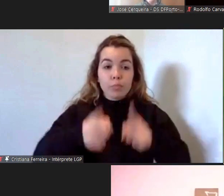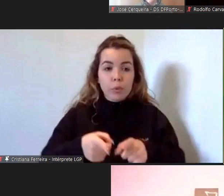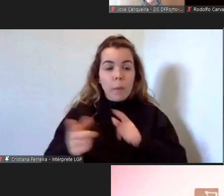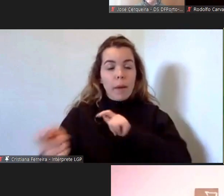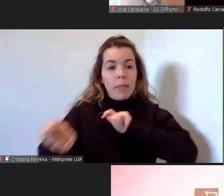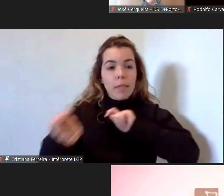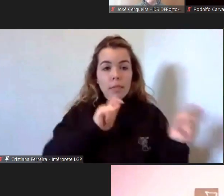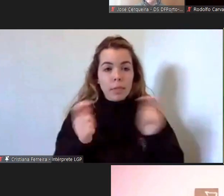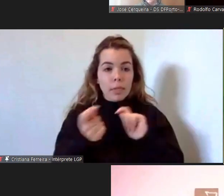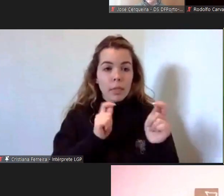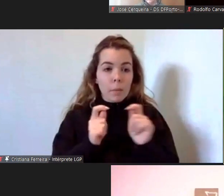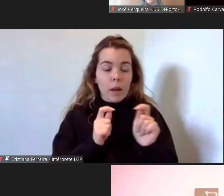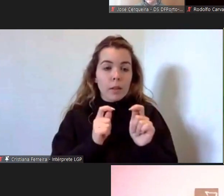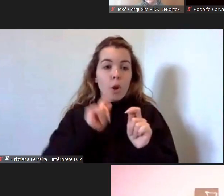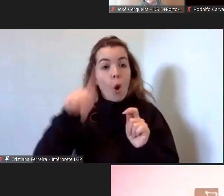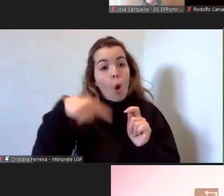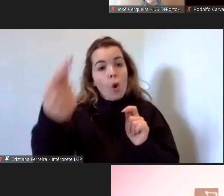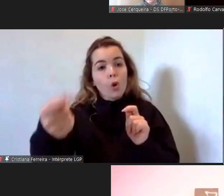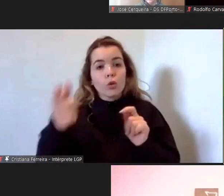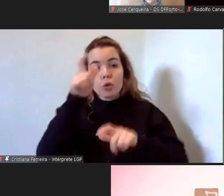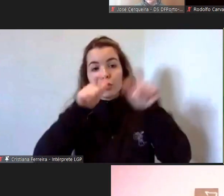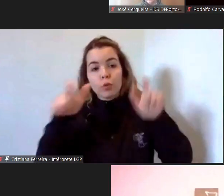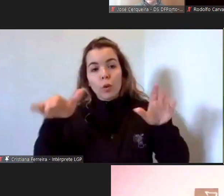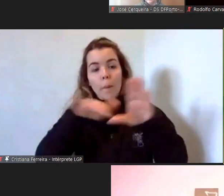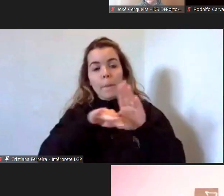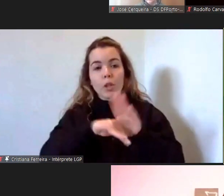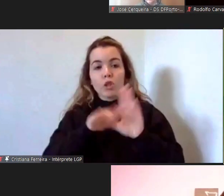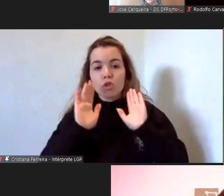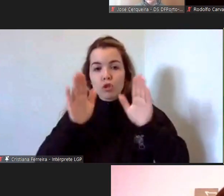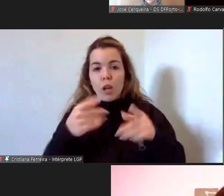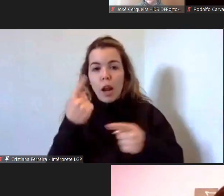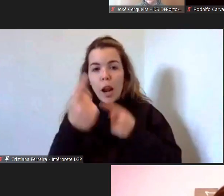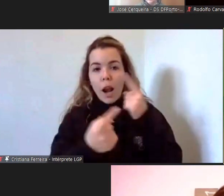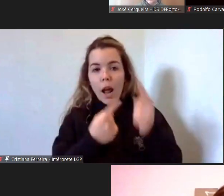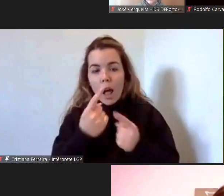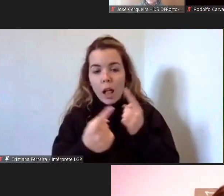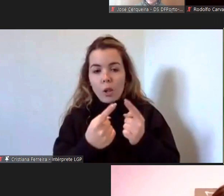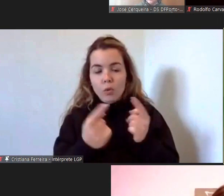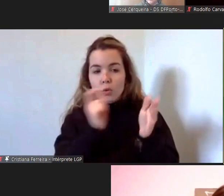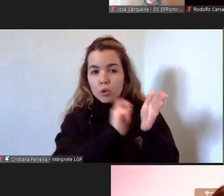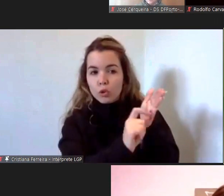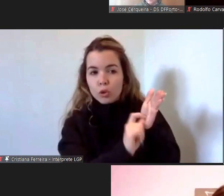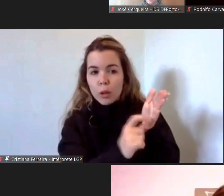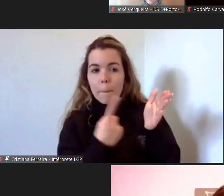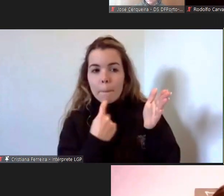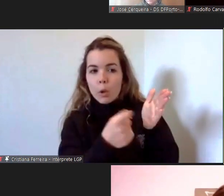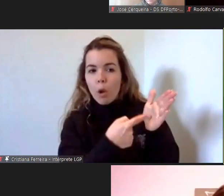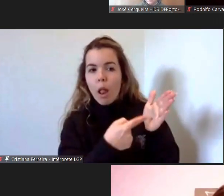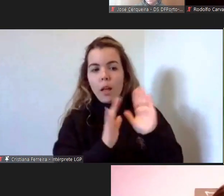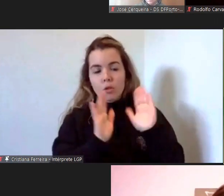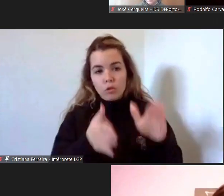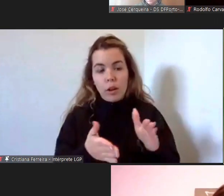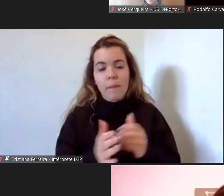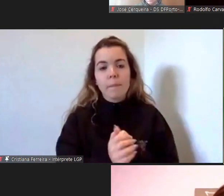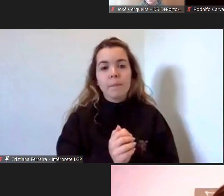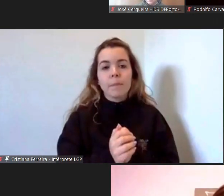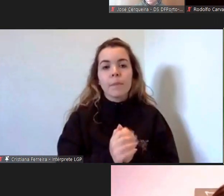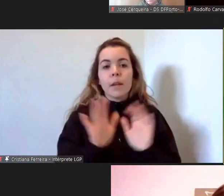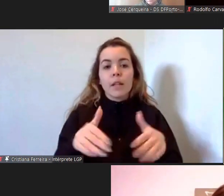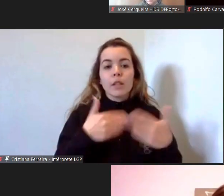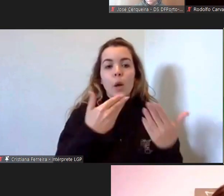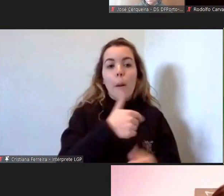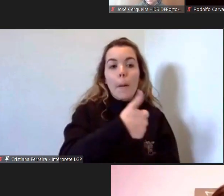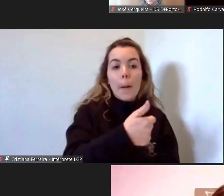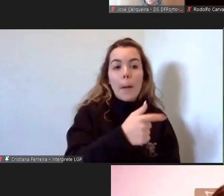ao resto dos participantes já tenho aqui pelo menos uma provocação no chat mas já lá iremos Belkis se